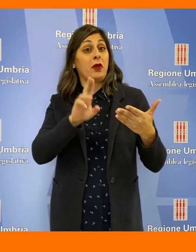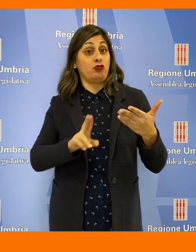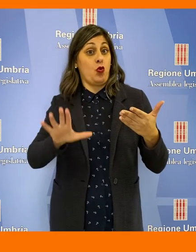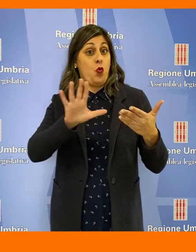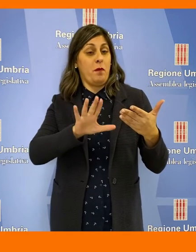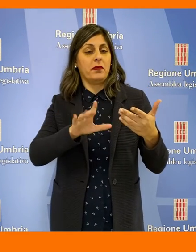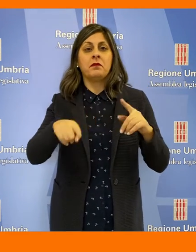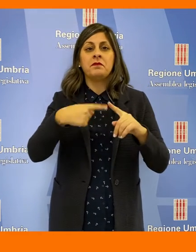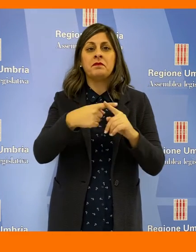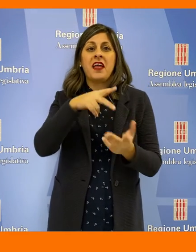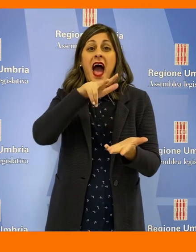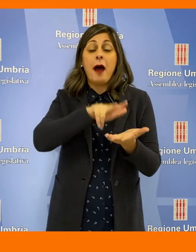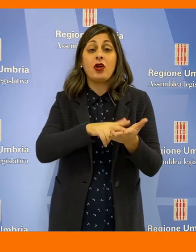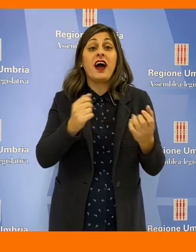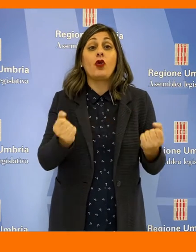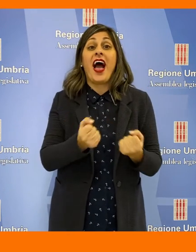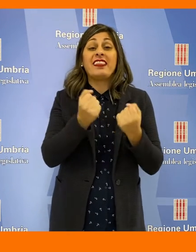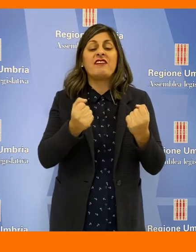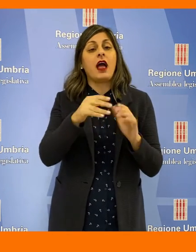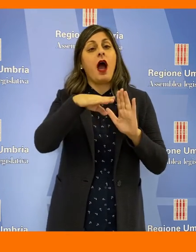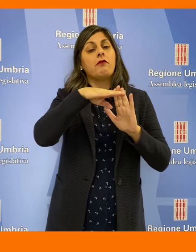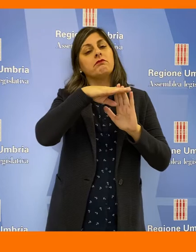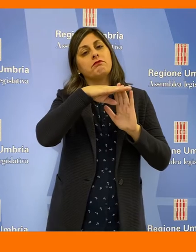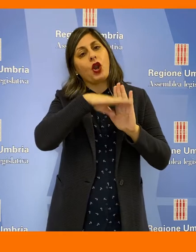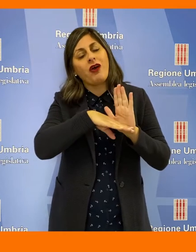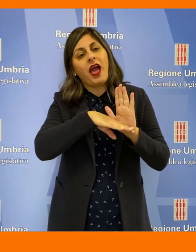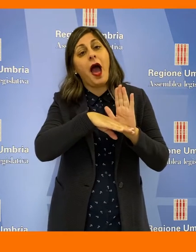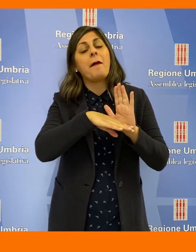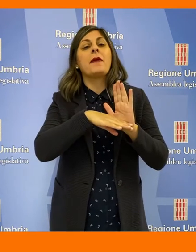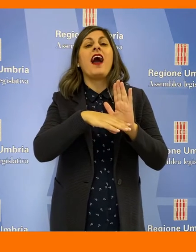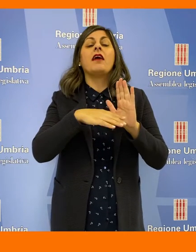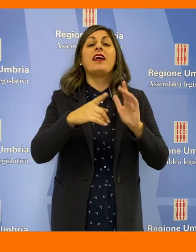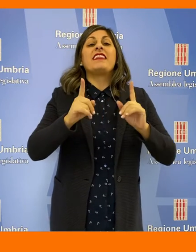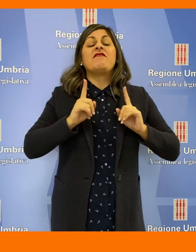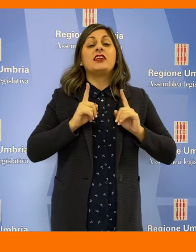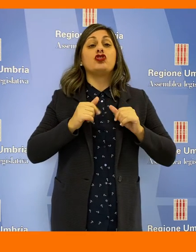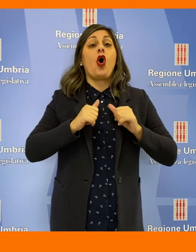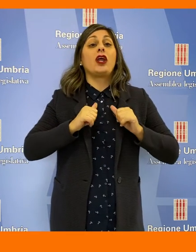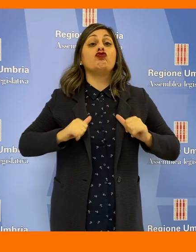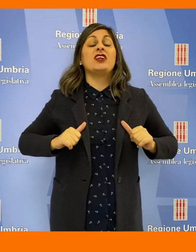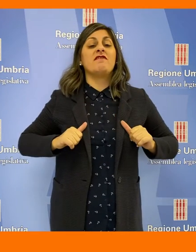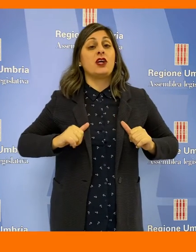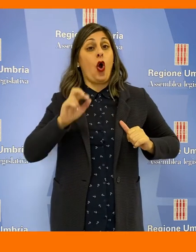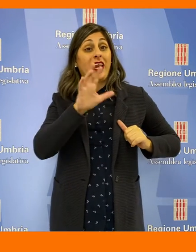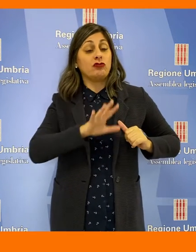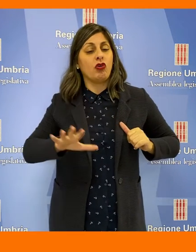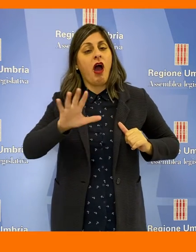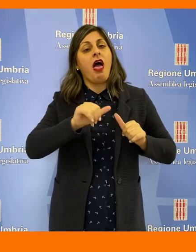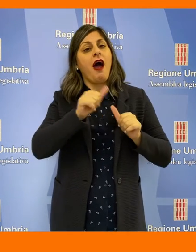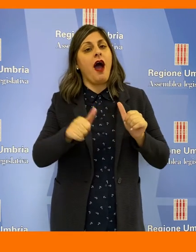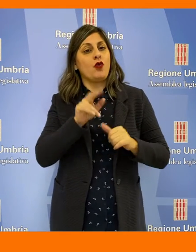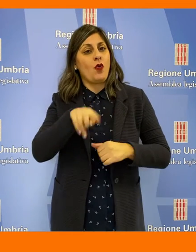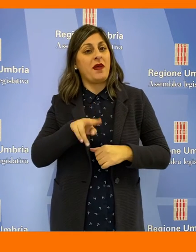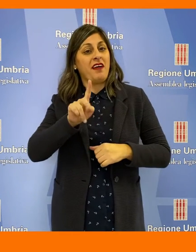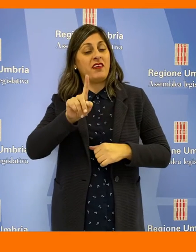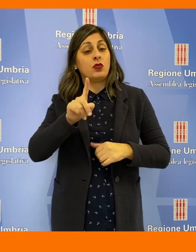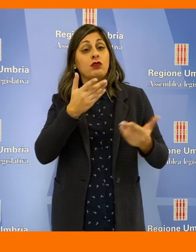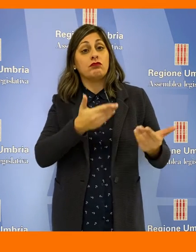Regione Umbria ha approvato anche il programma di attività del difensore civico regionale per il 2021.